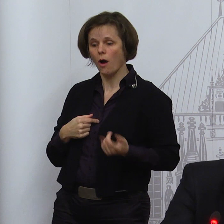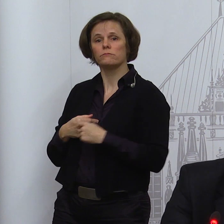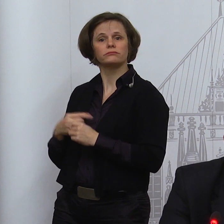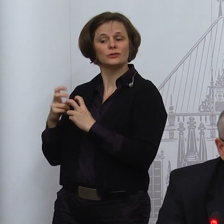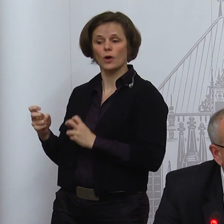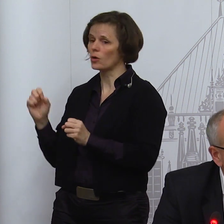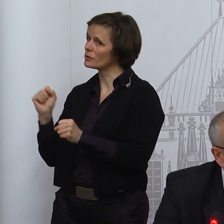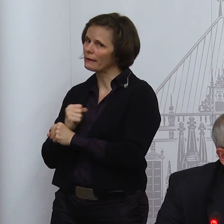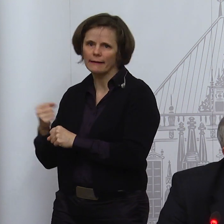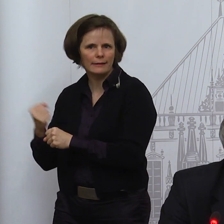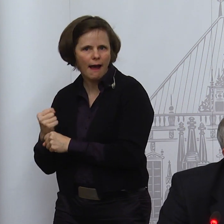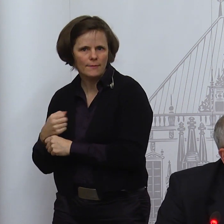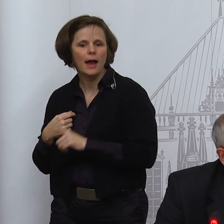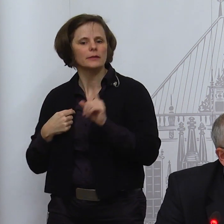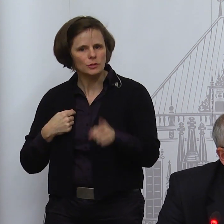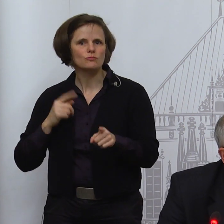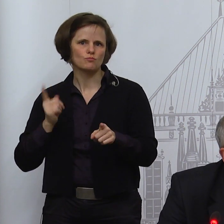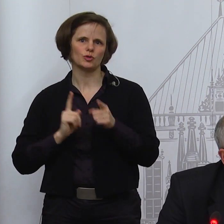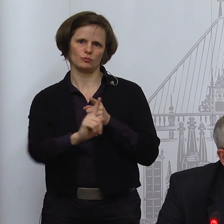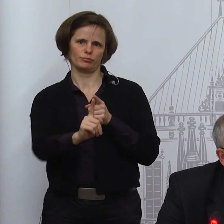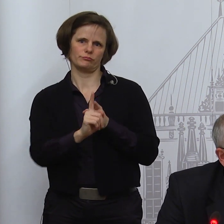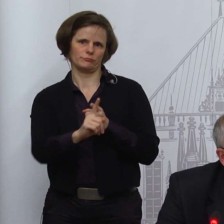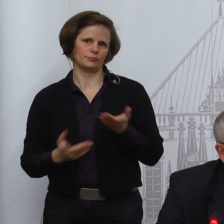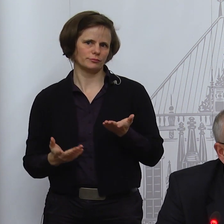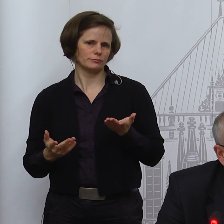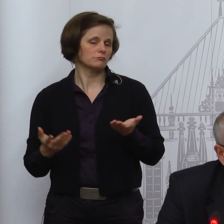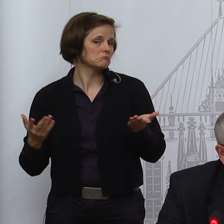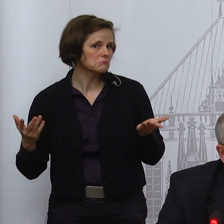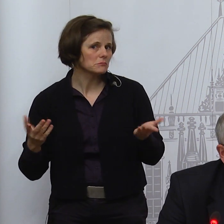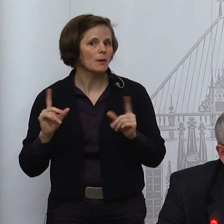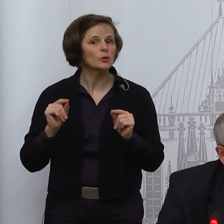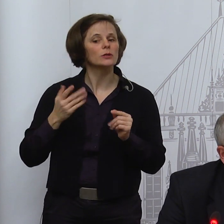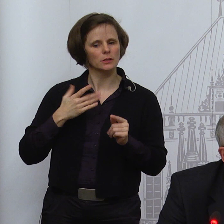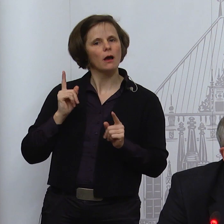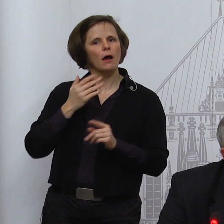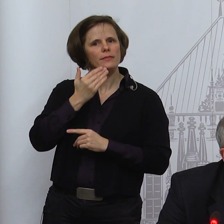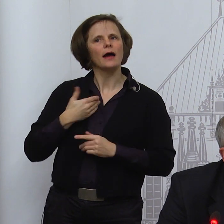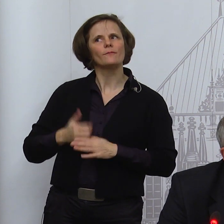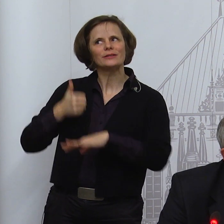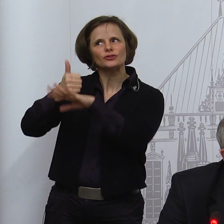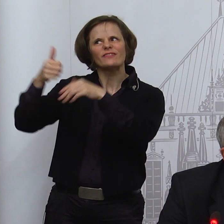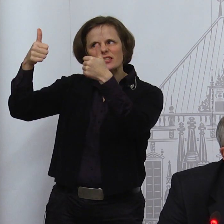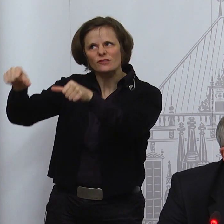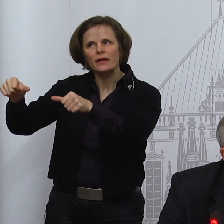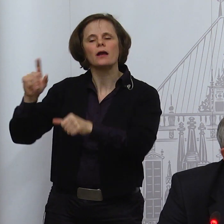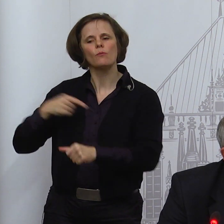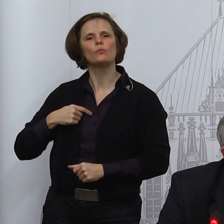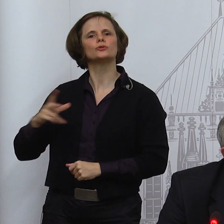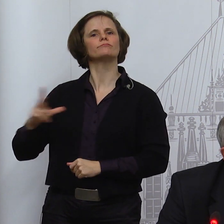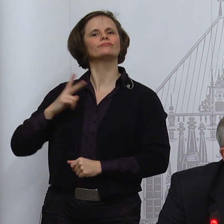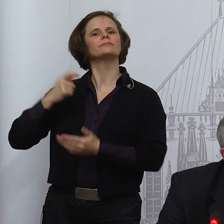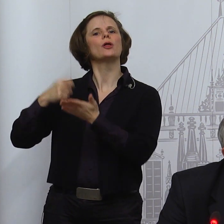Das wird sich im Einzelfall so nicht beantworten lassen, oder das wird sich generell nicht beantworten lassen. Das kommt immer auf den Einzelfall an,